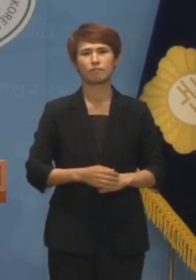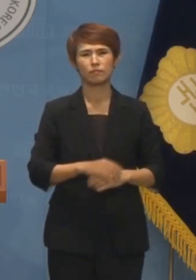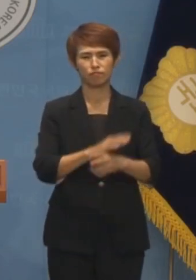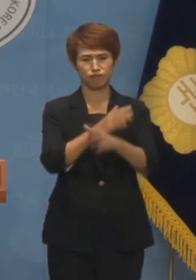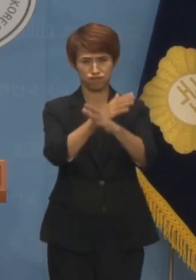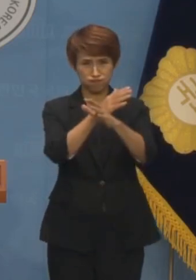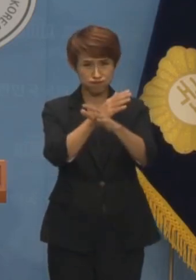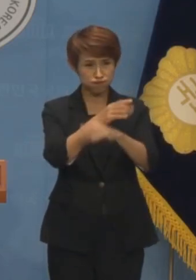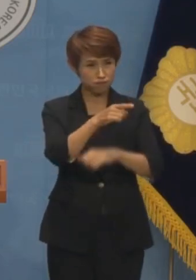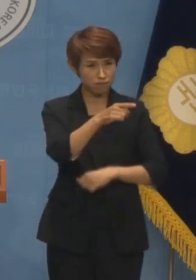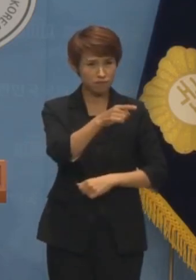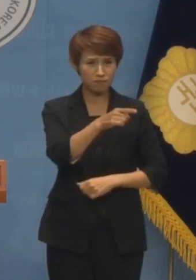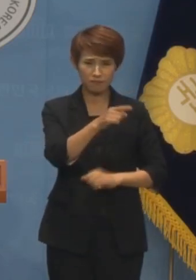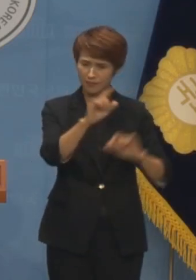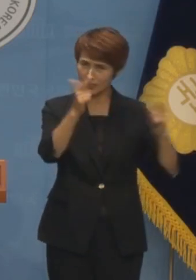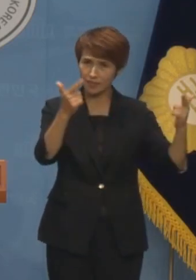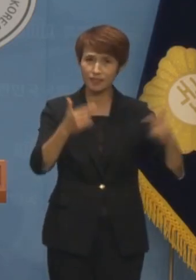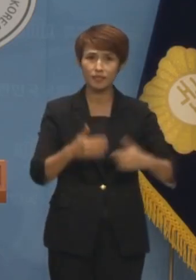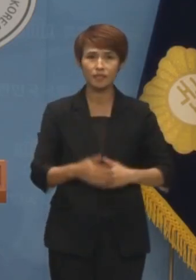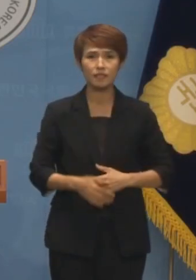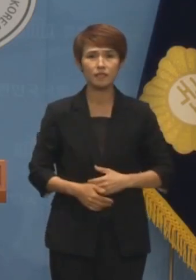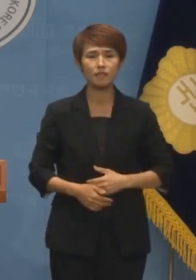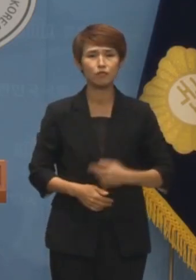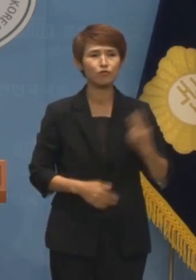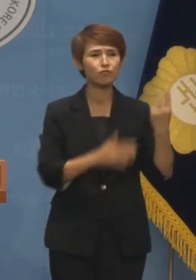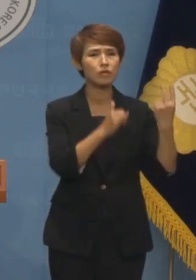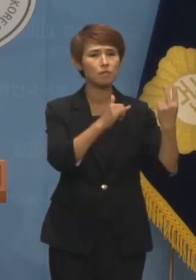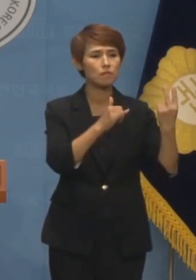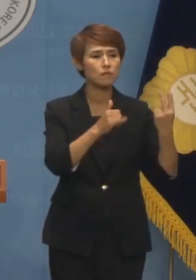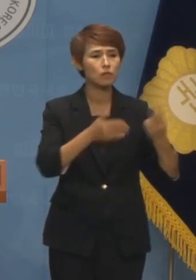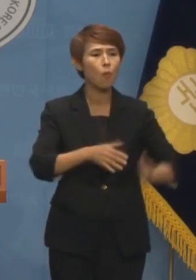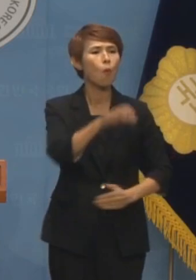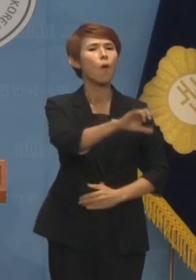한 그분들이야말로 도대체 어디서 오셨습니까?